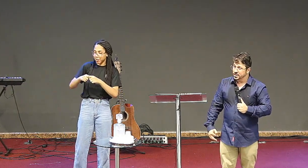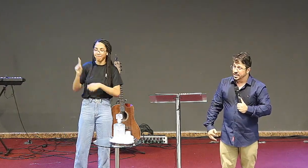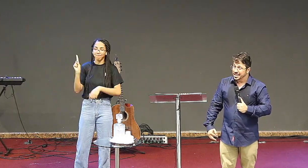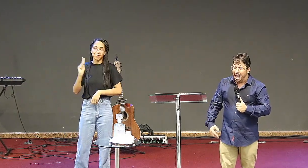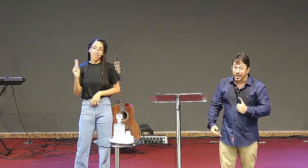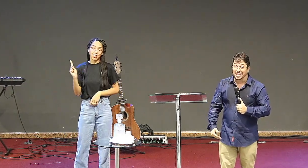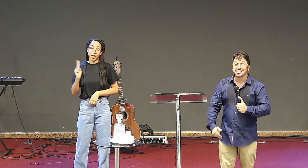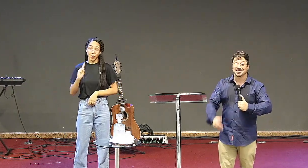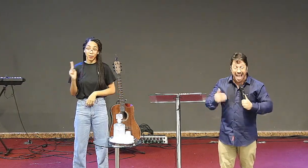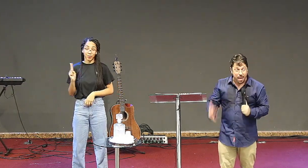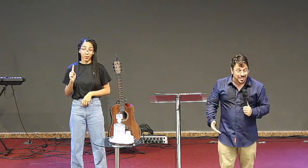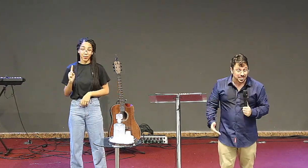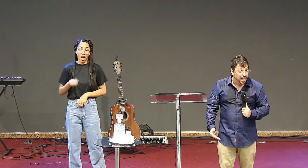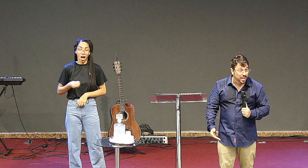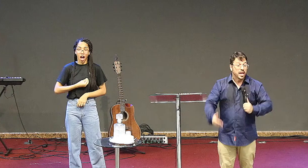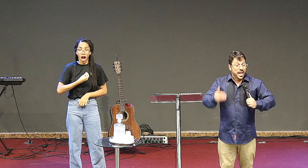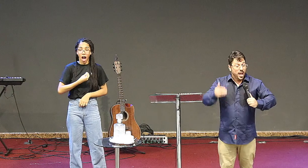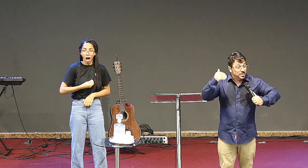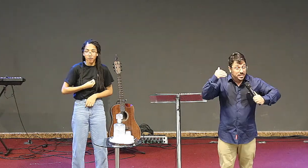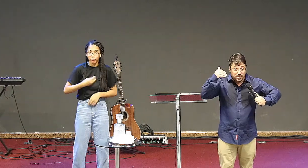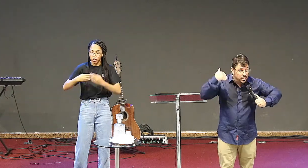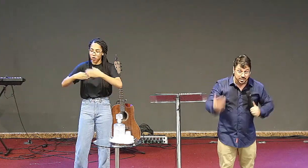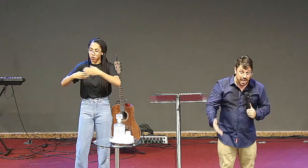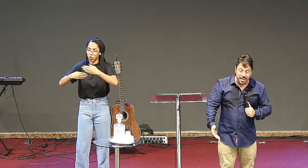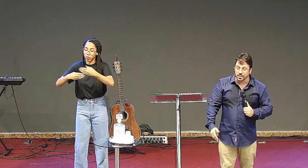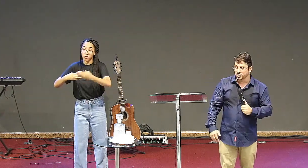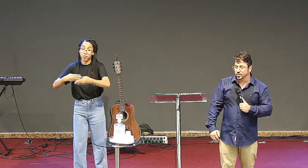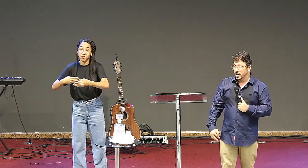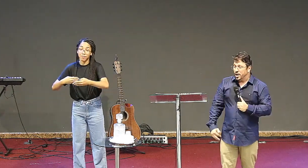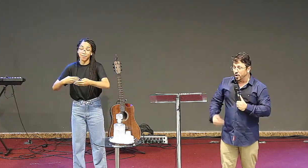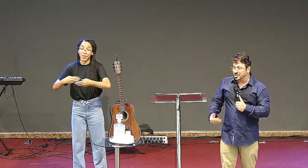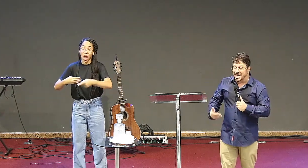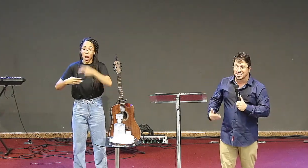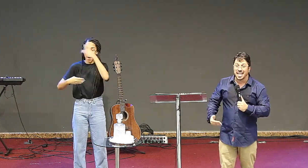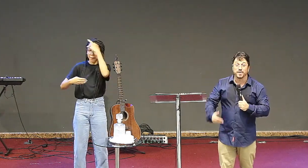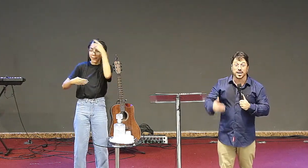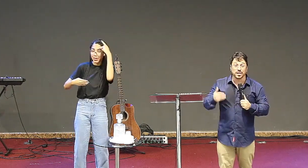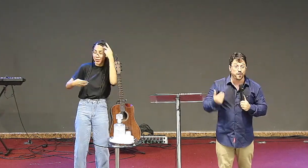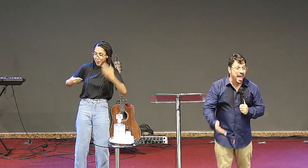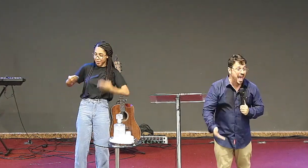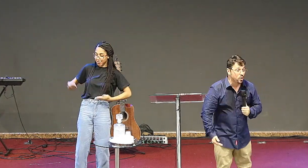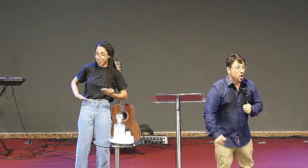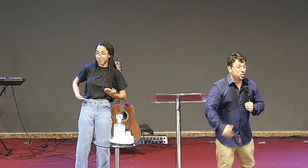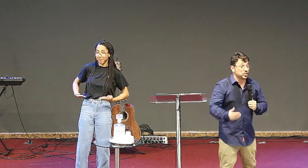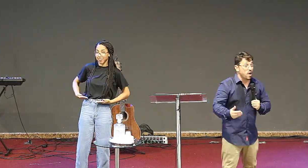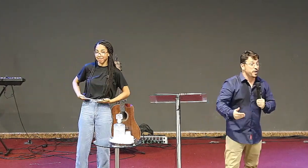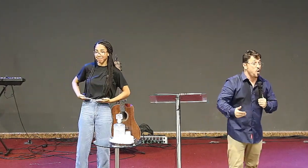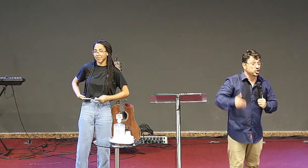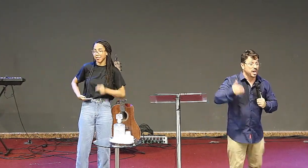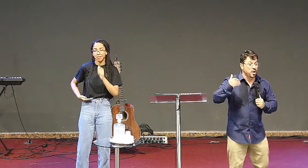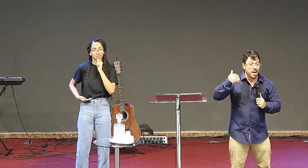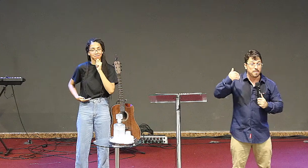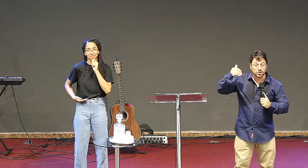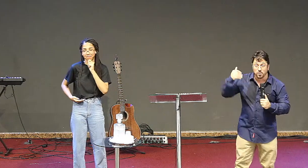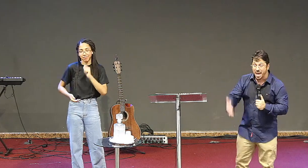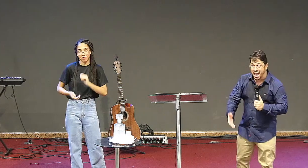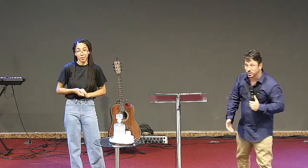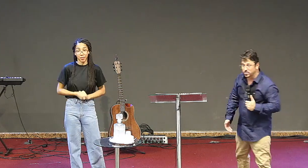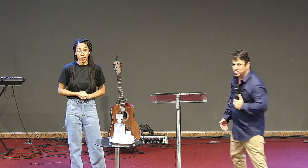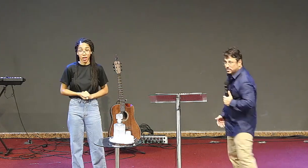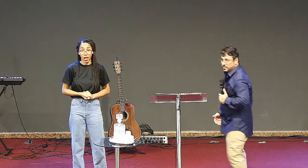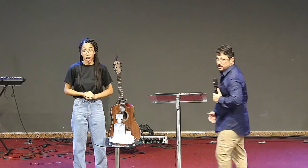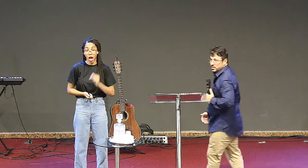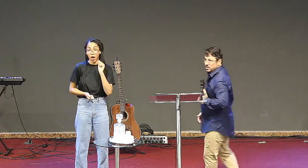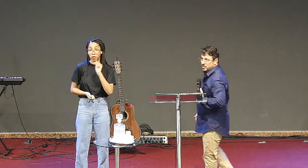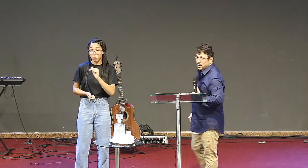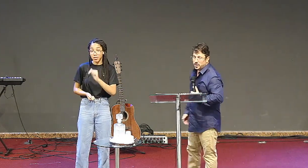e a vida está passando eu preciso te dizer isso você está ficando velho o seu vigor já não é mais o mesmo